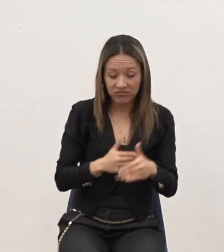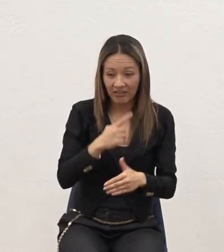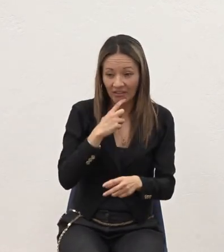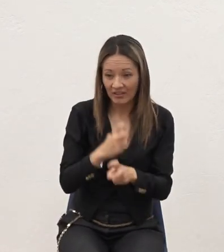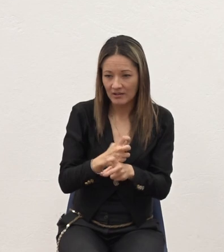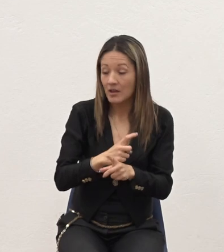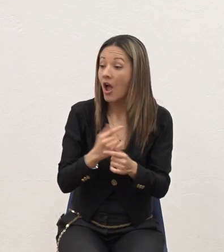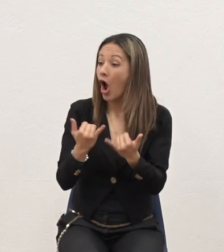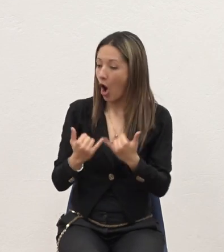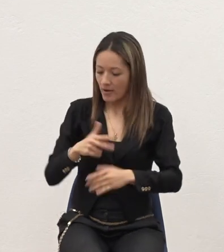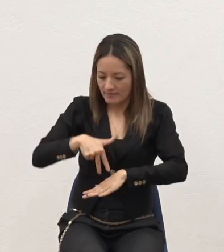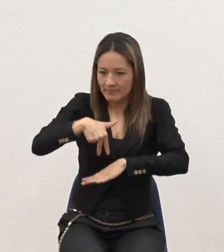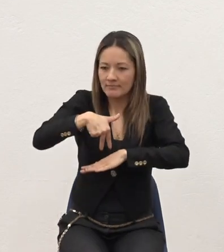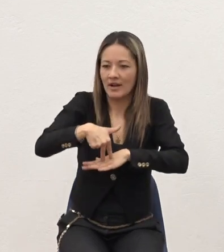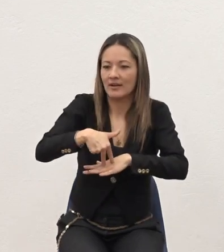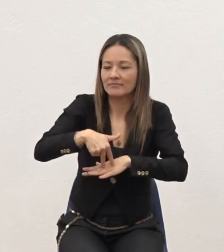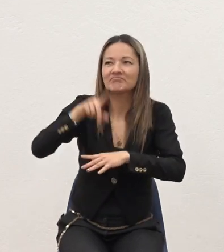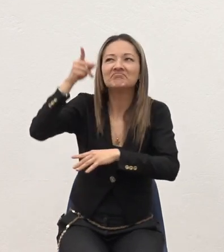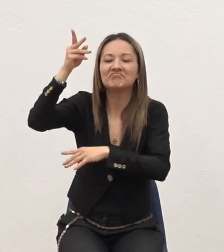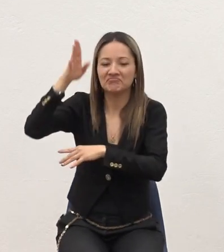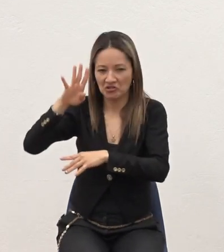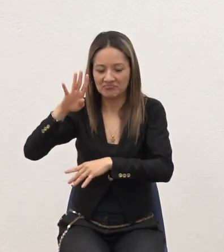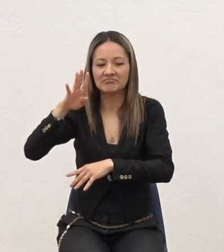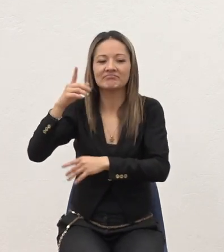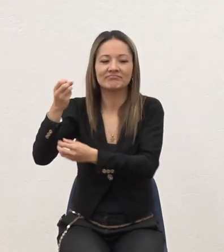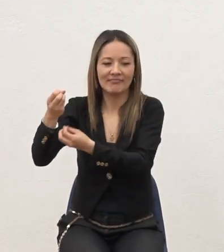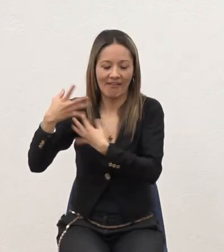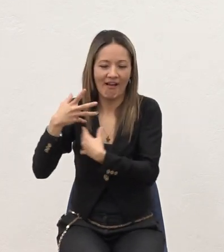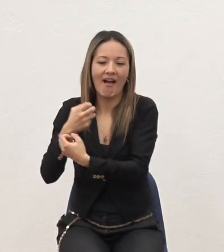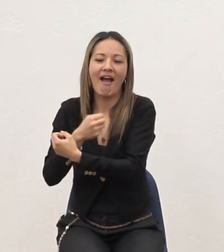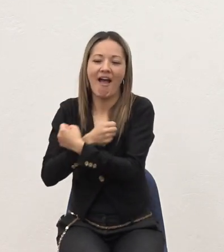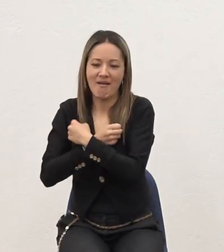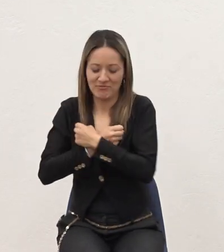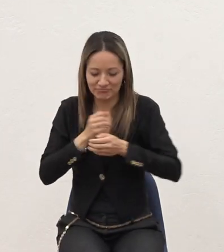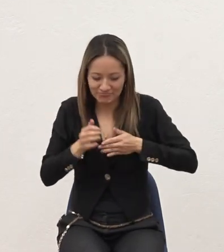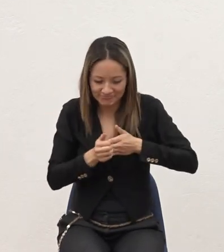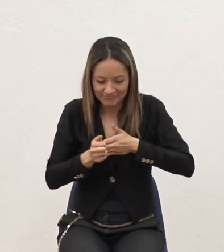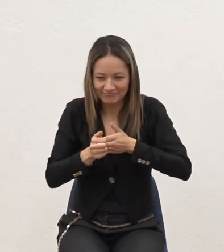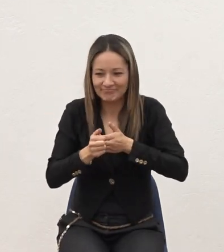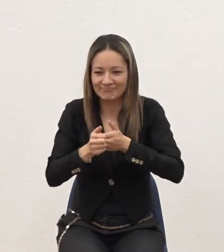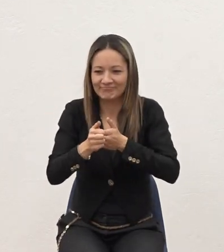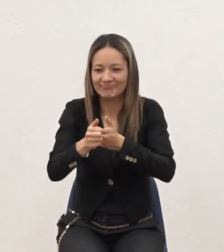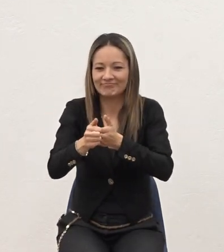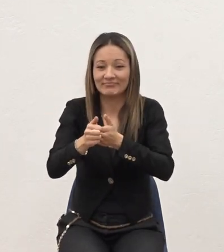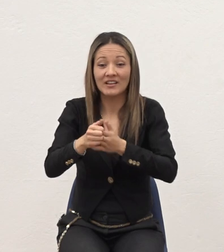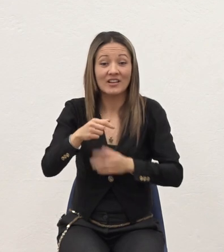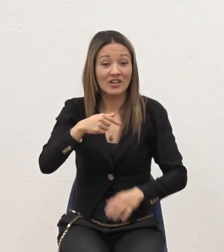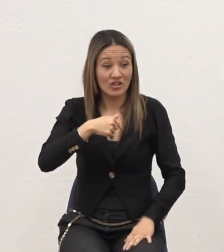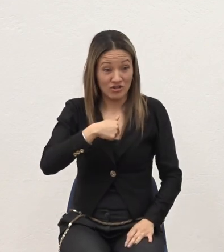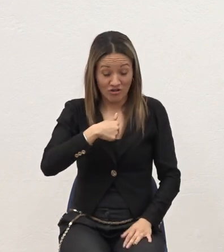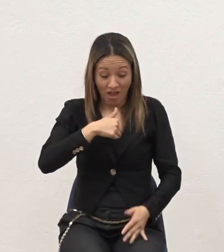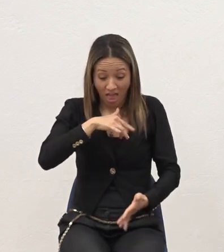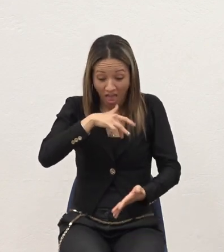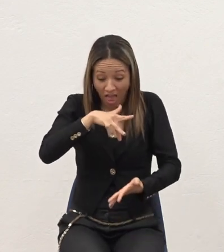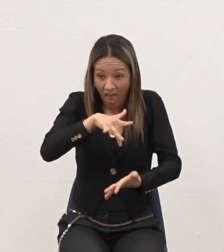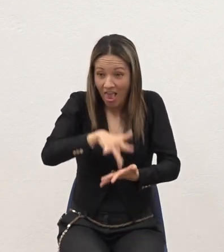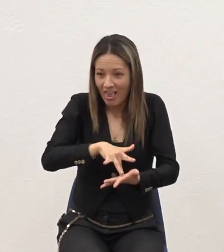Les puedo decir Que fue un tratamiento De amor Que yo no estaría acá De no haber sido Por eso Yo no estaría acá De no haber sido Por las